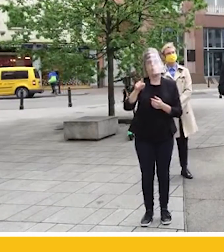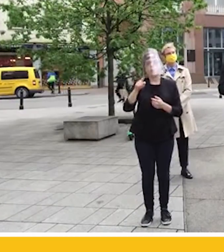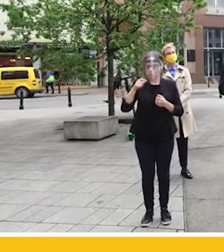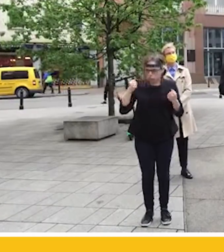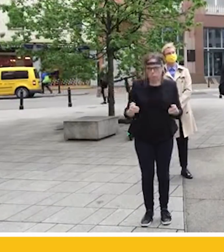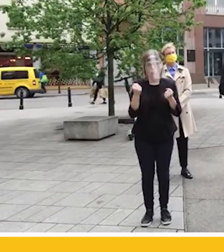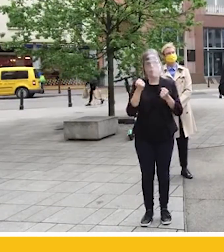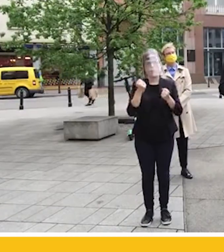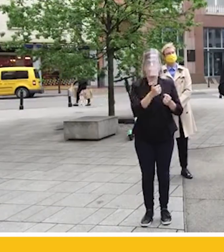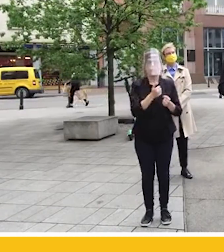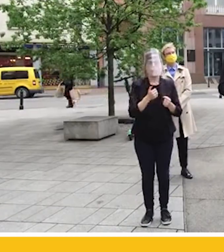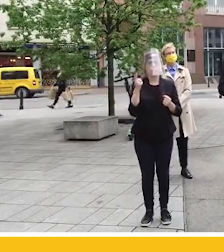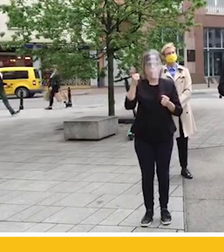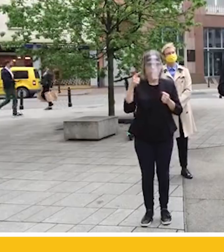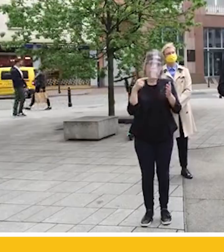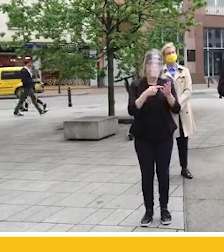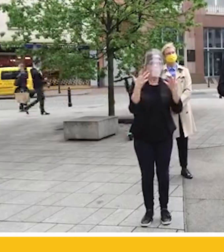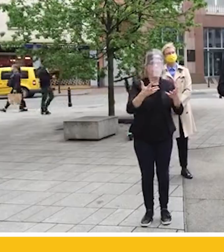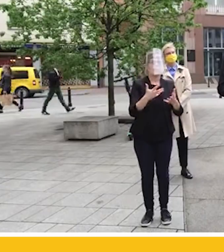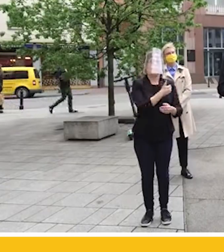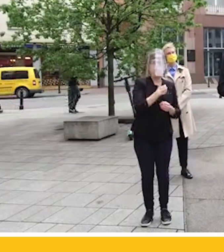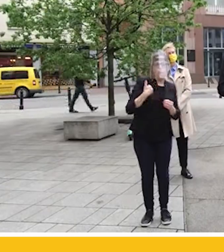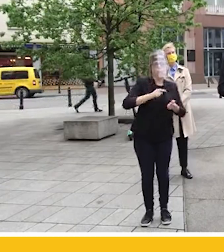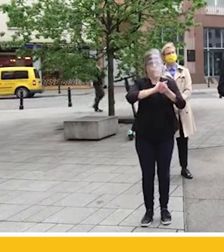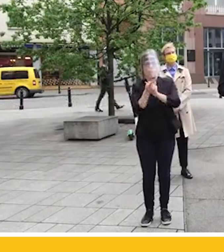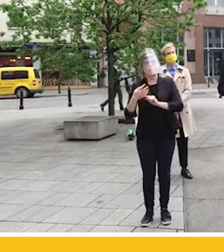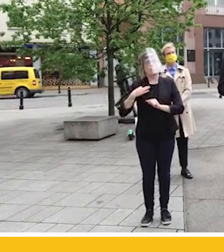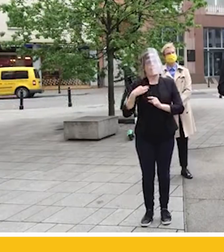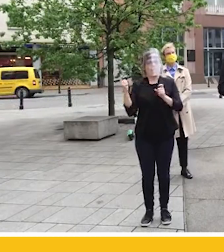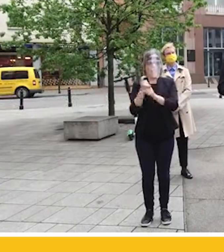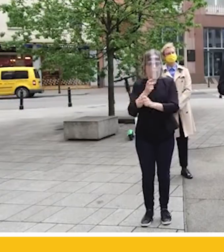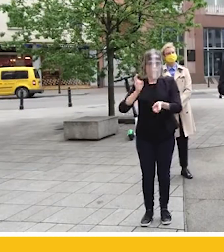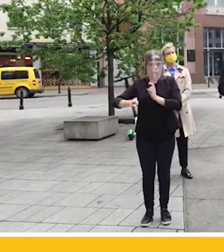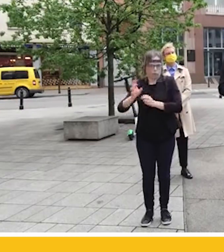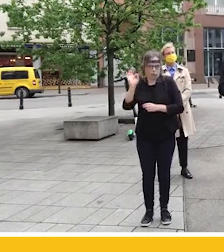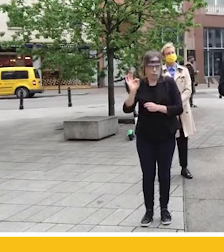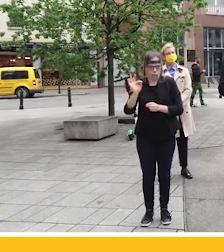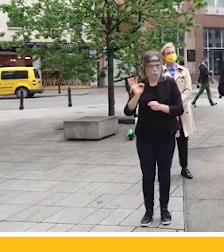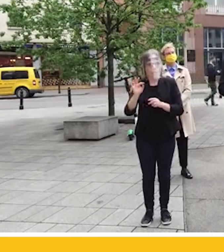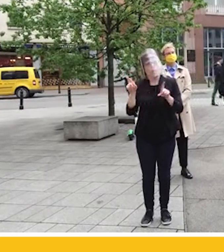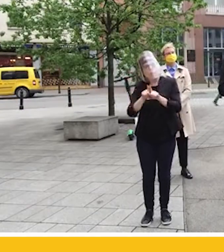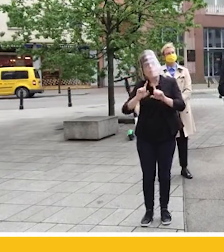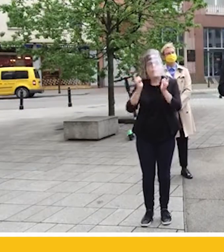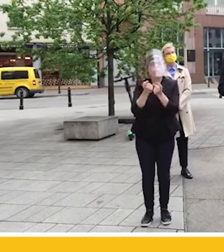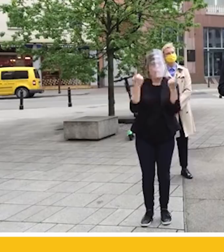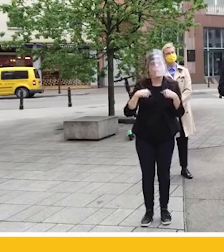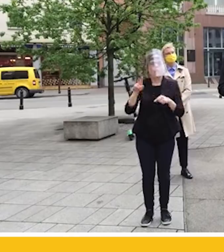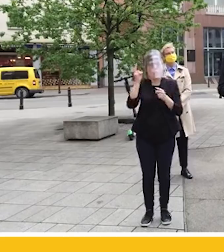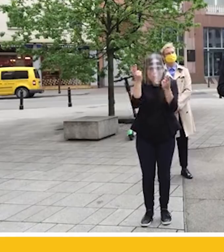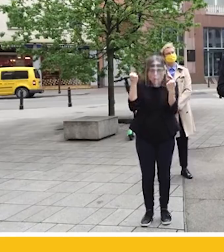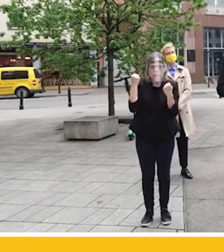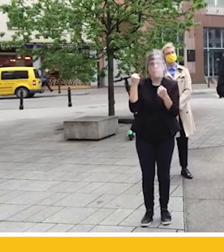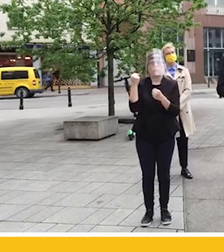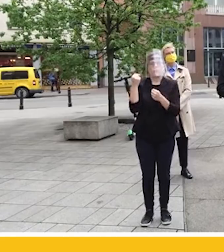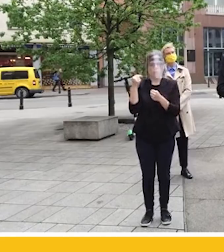zamienić Rzeczpospolitą Polską w prywatne państwo Jarosława Kaczyńskiego i wszystkich wykonawców jego woli, bo przecież on do tych